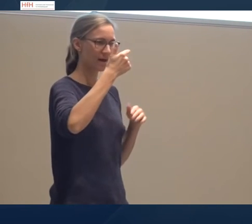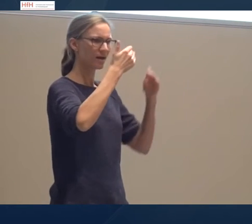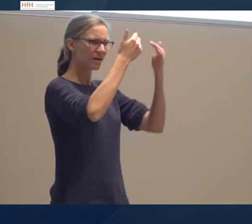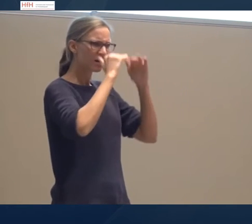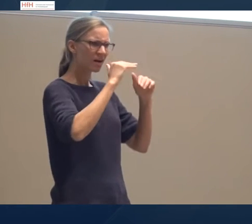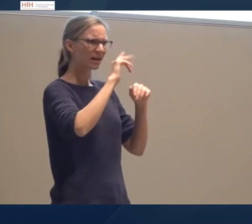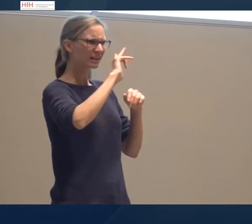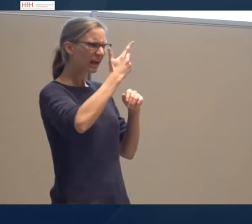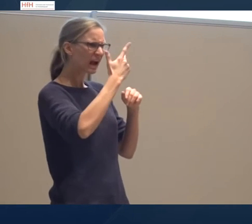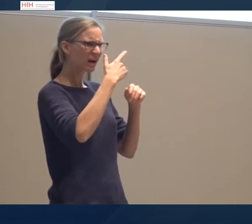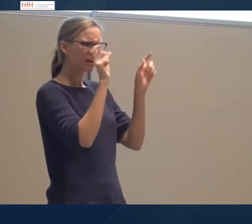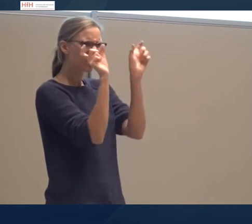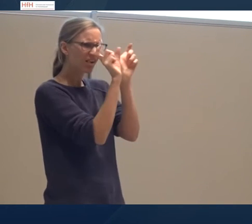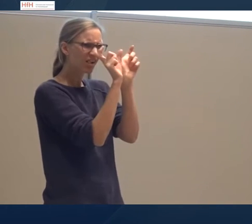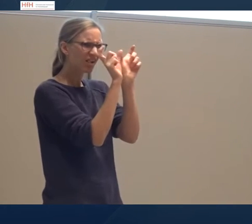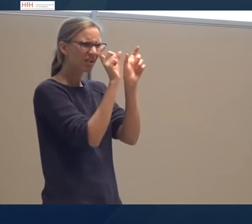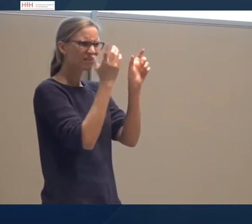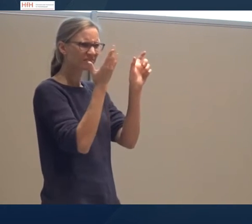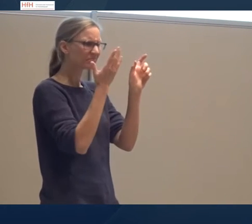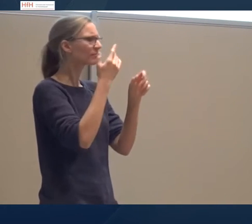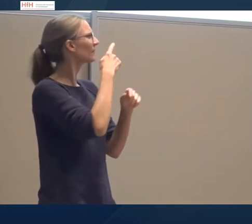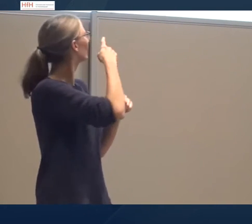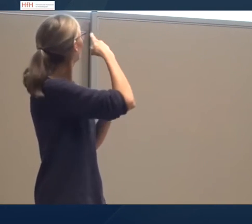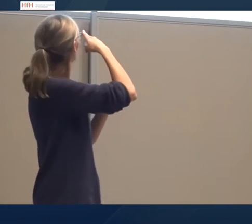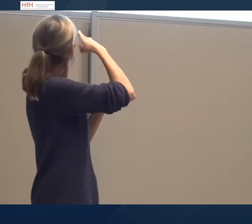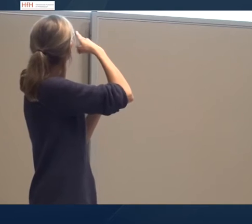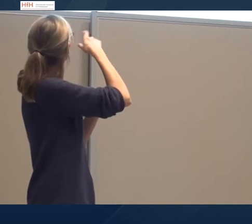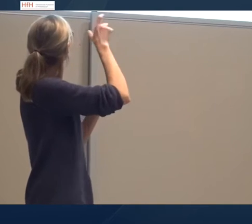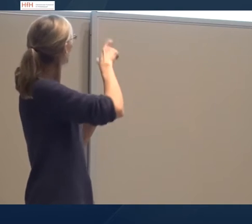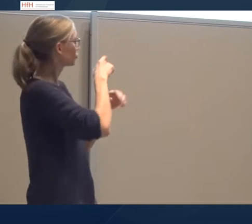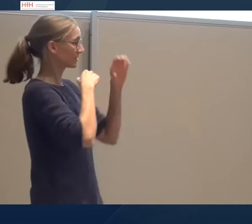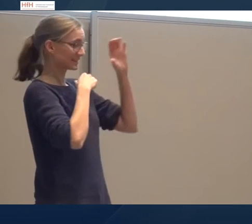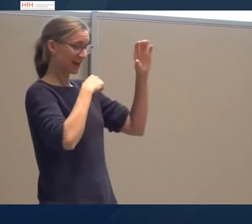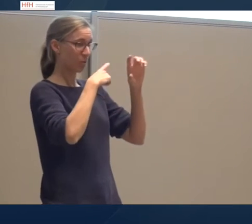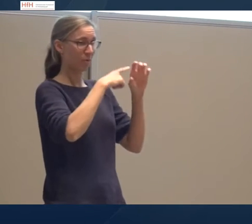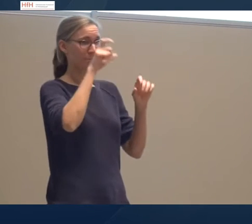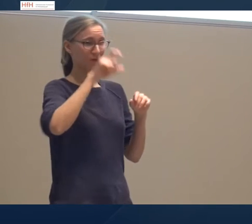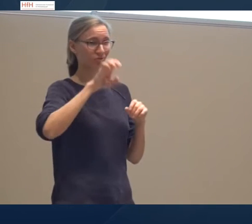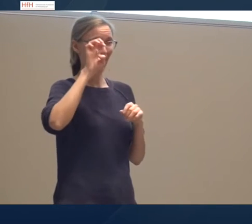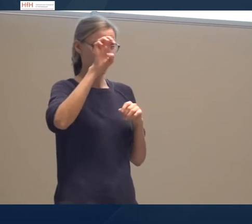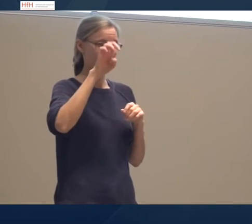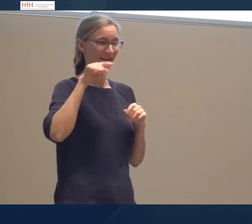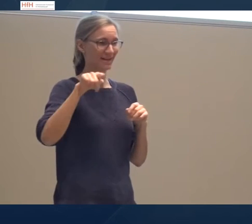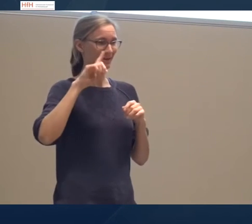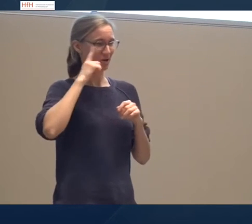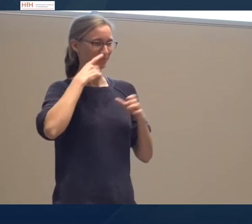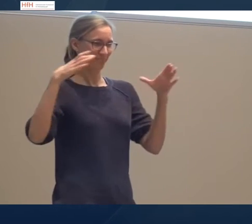dann sieht man auf dem dritten Platz zwei Personen, die gleich oft